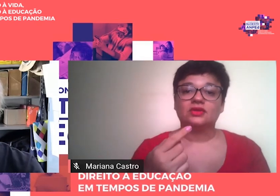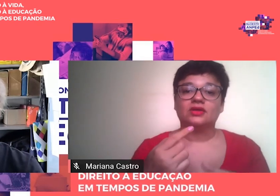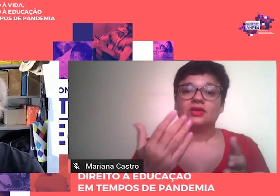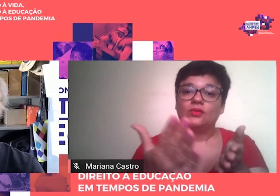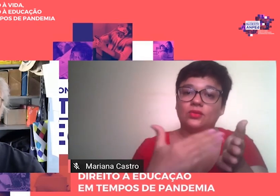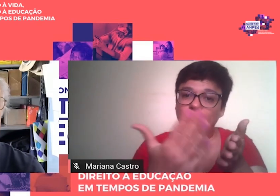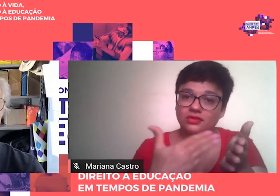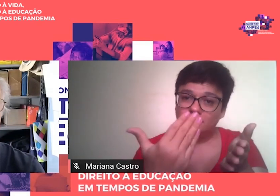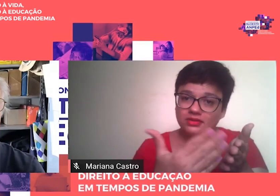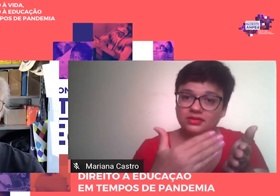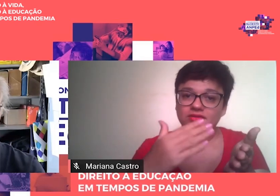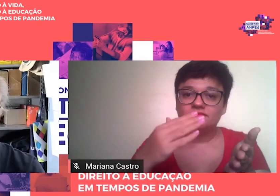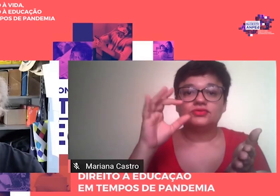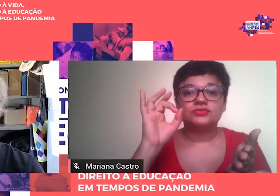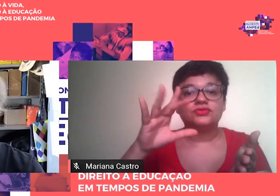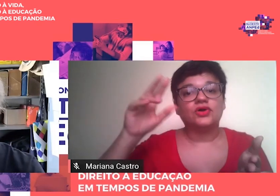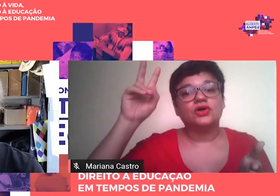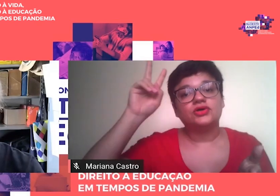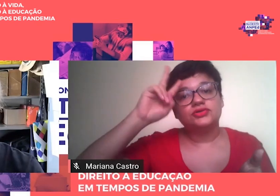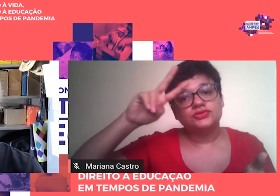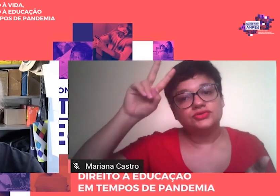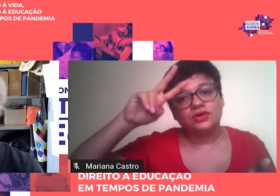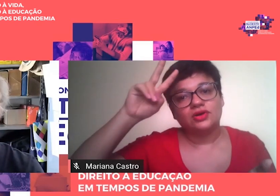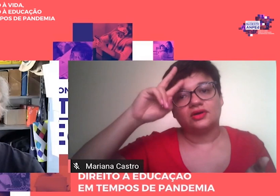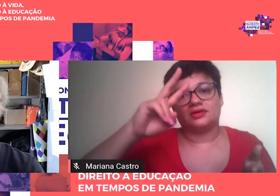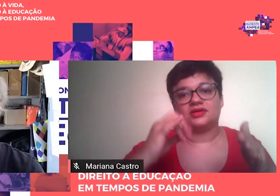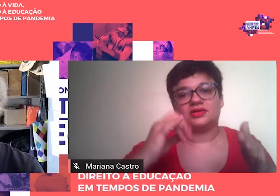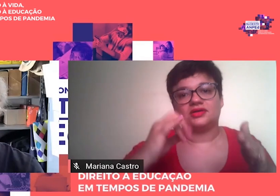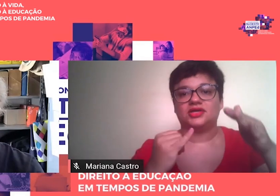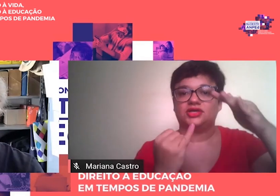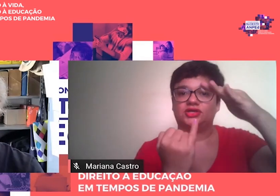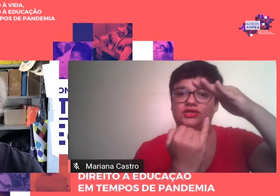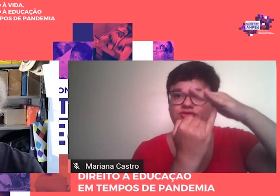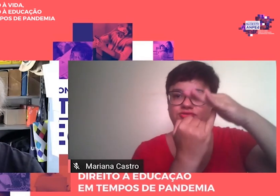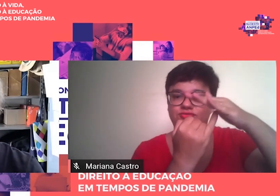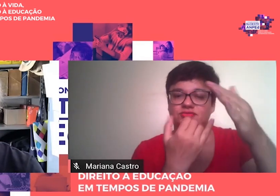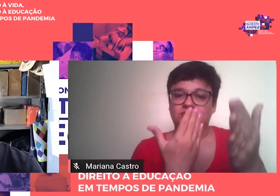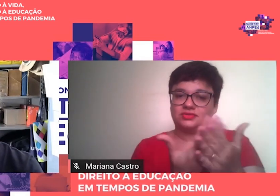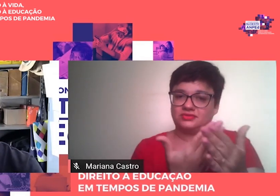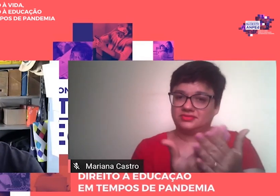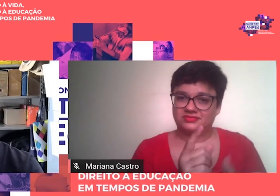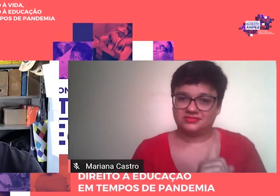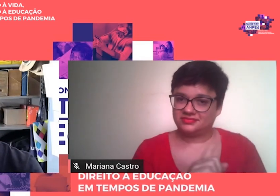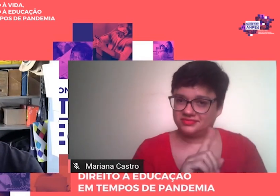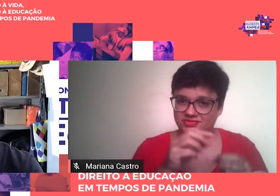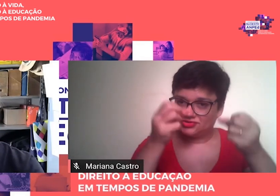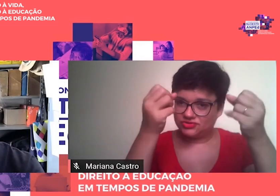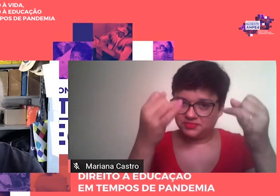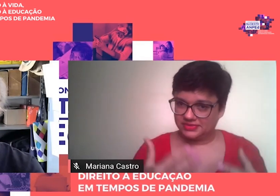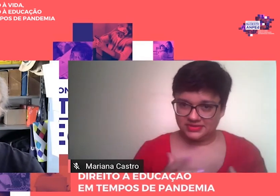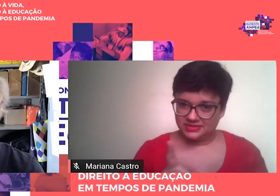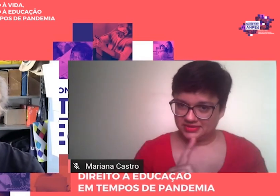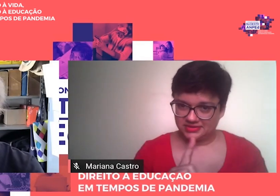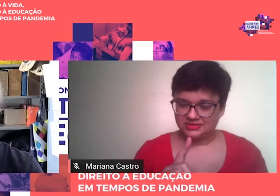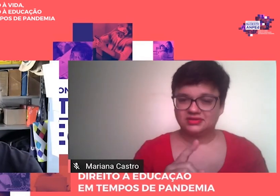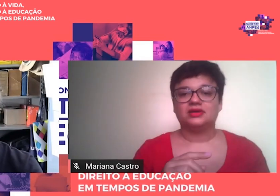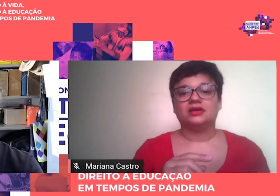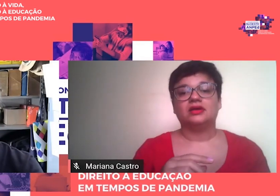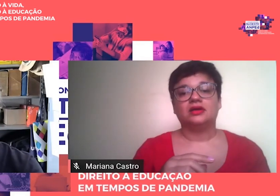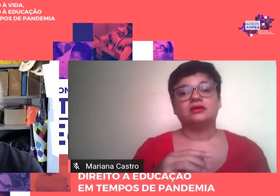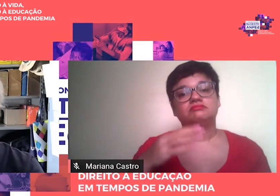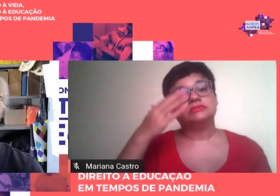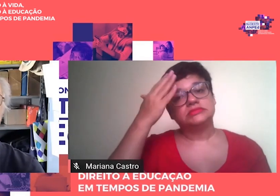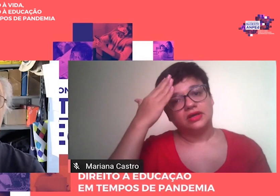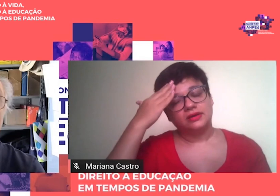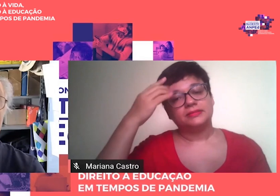contempla a história das instituições escolares, embora o autor reconheça que as ideias pedagógicas se entrelaçam com